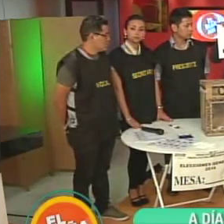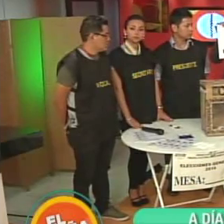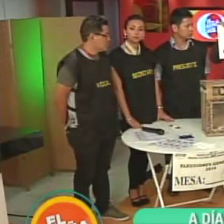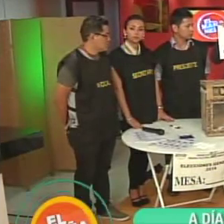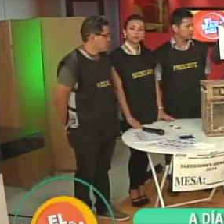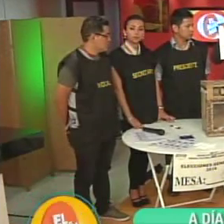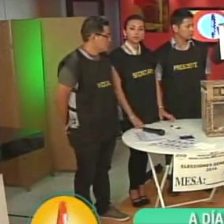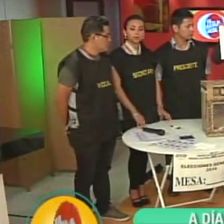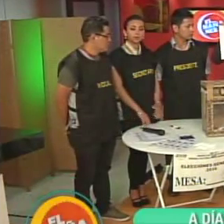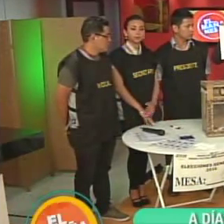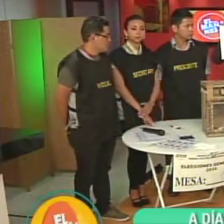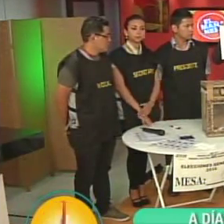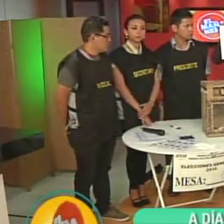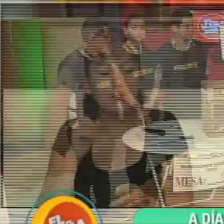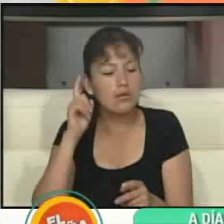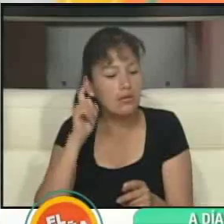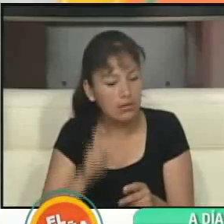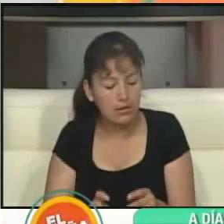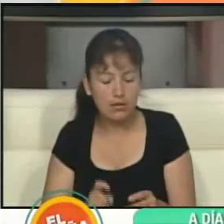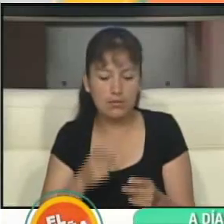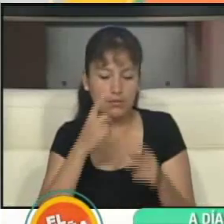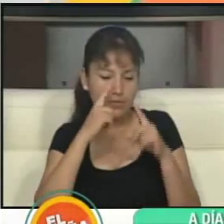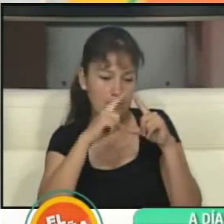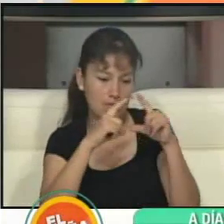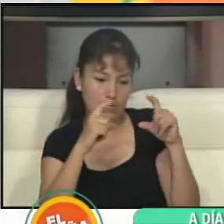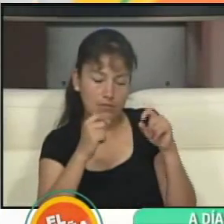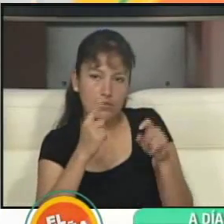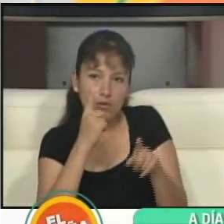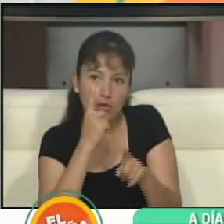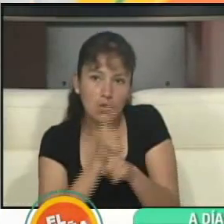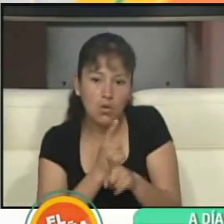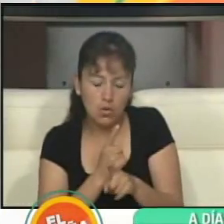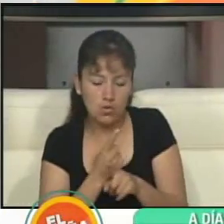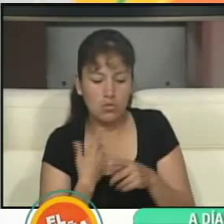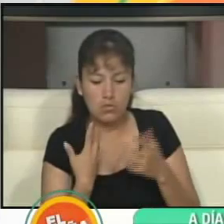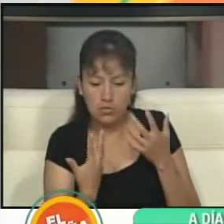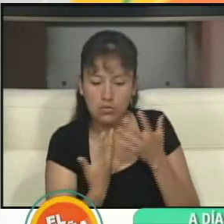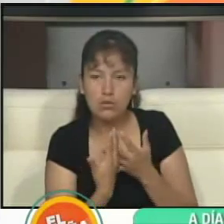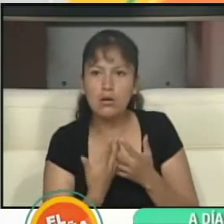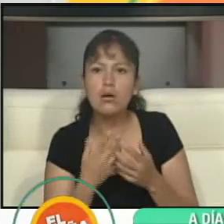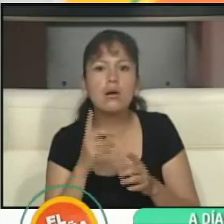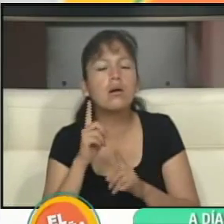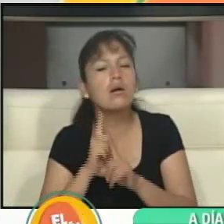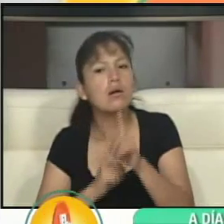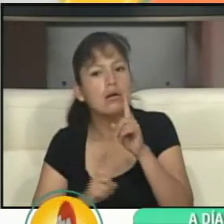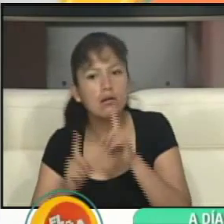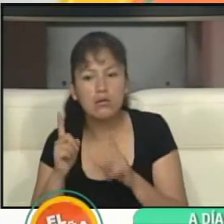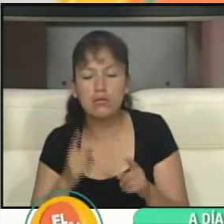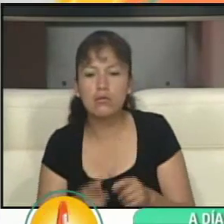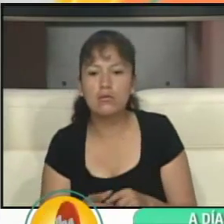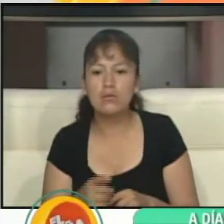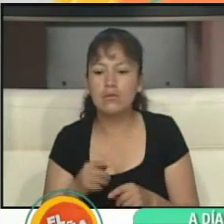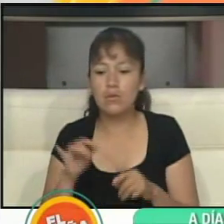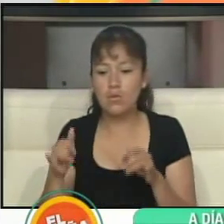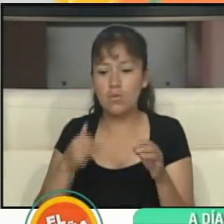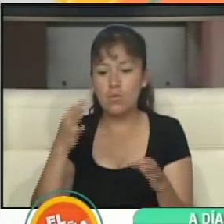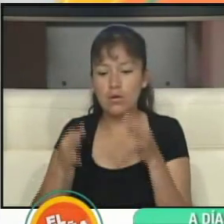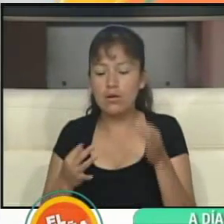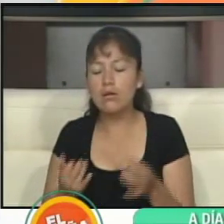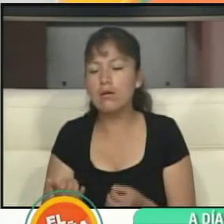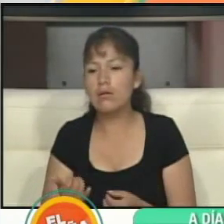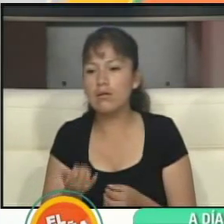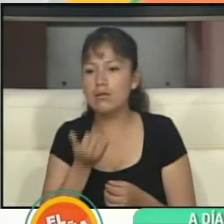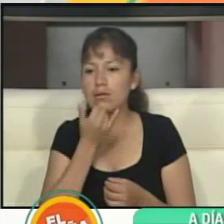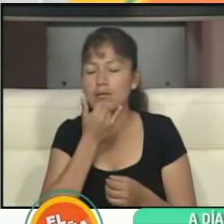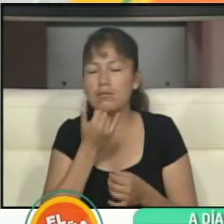el ciudadano verifique su certificado de sufragio que le corresponda. Han habido casos que el jurado ha sacado